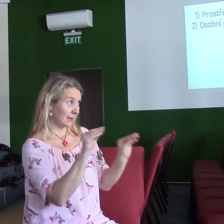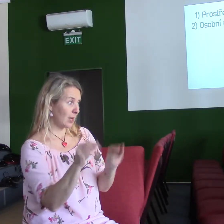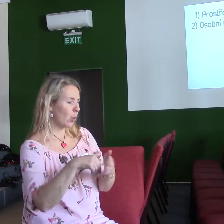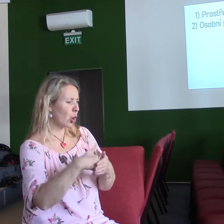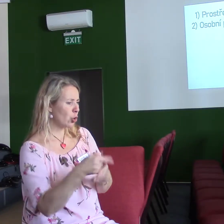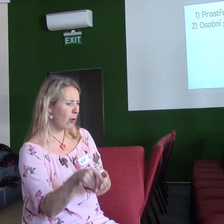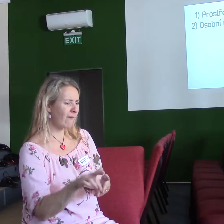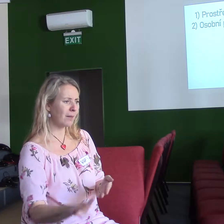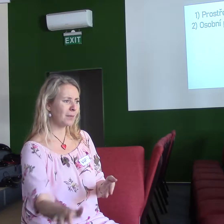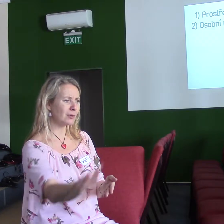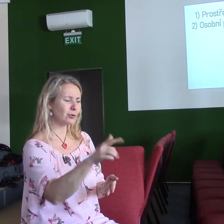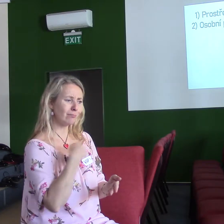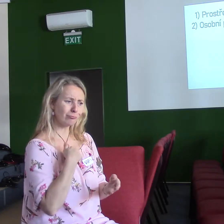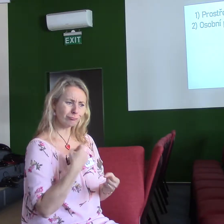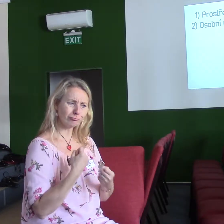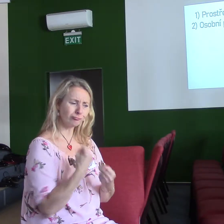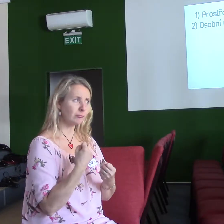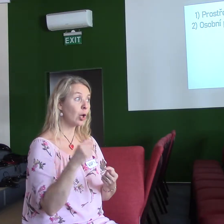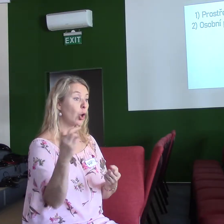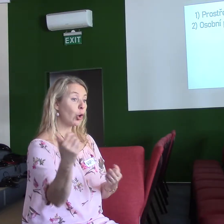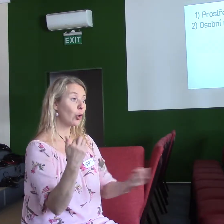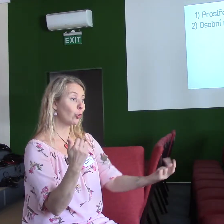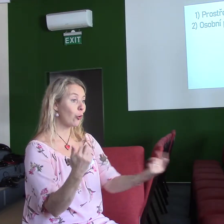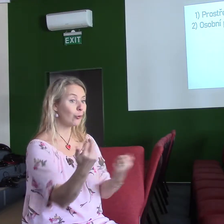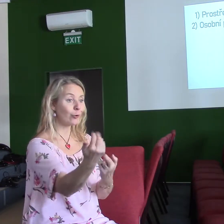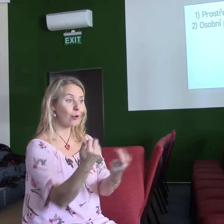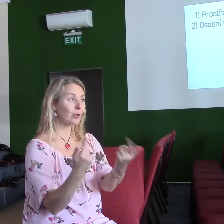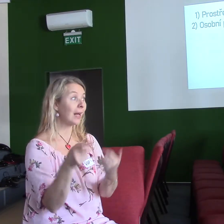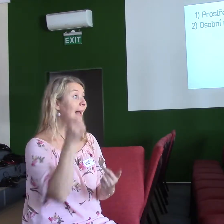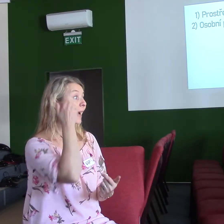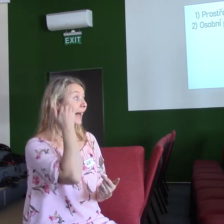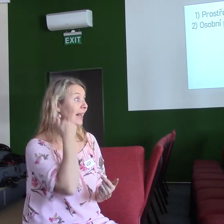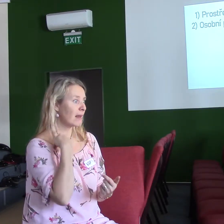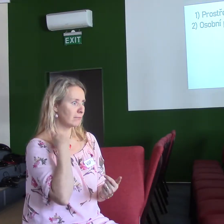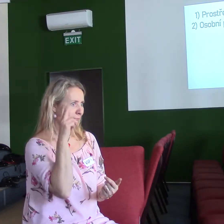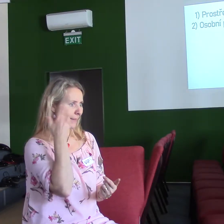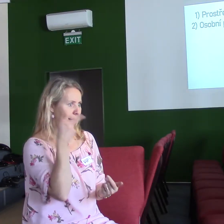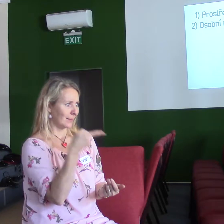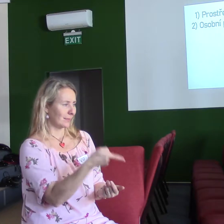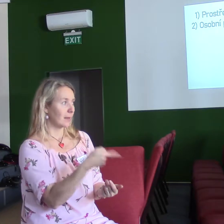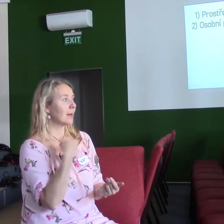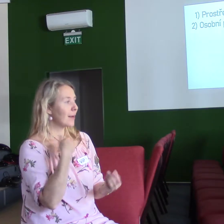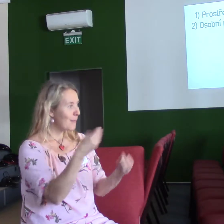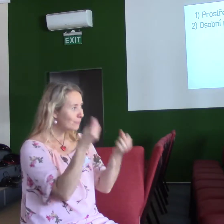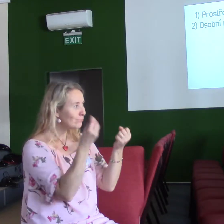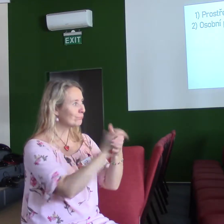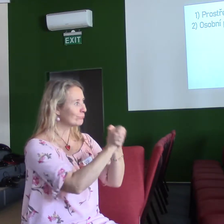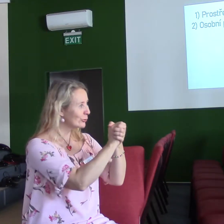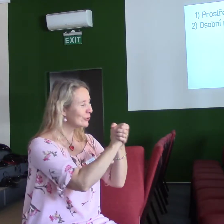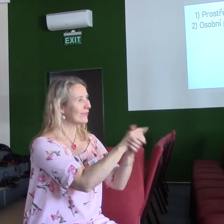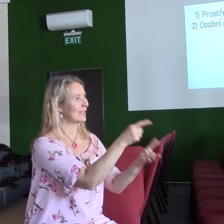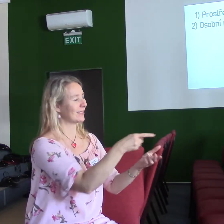náročného prostředí pro něho, tak za ním chodili lidé, kteří ho vlastně moc neznali, ale pozbuzovali ho a přivítali ho v tom sboru.